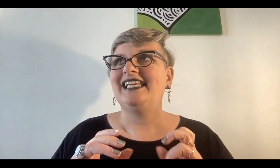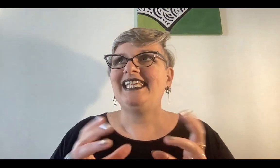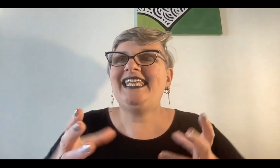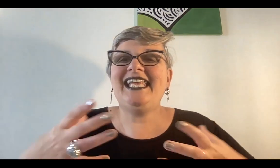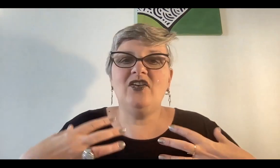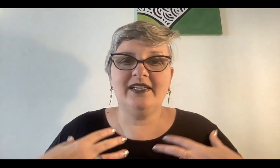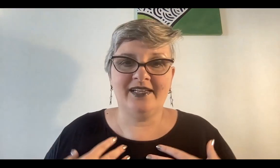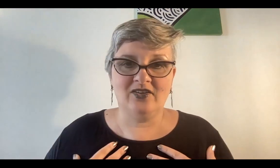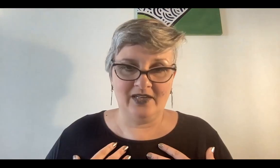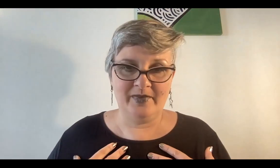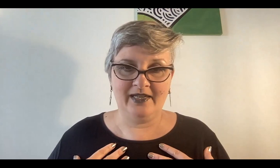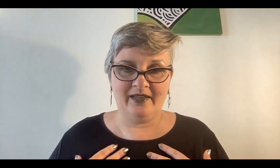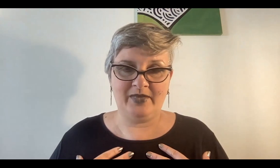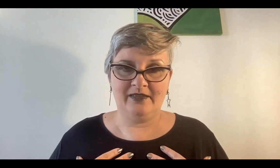¿Y qué es lo que tengo que iluminar de mí?